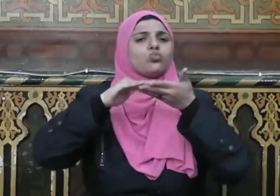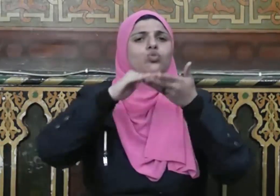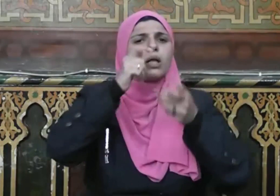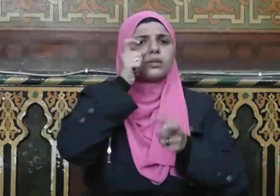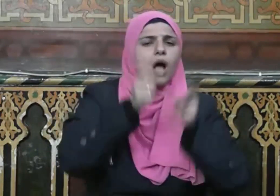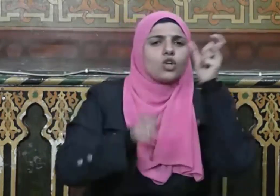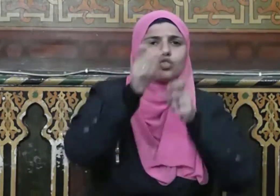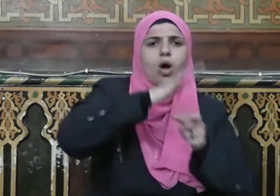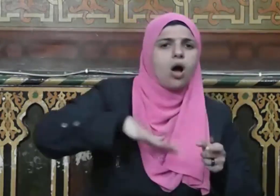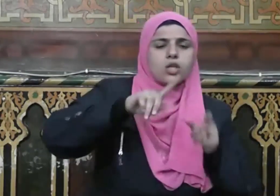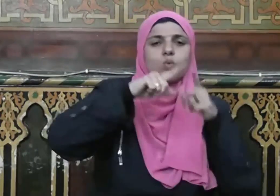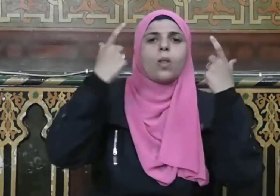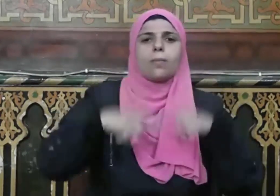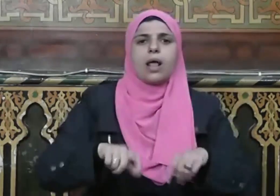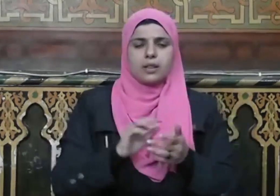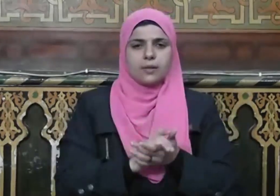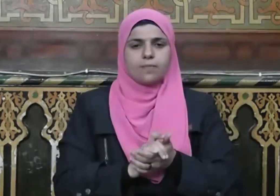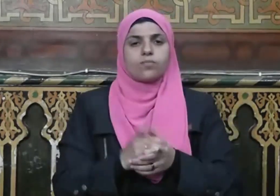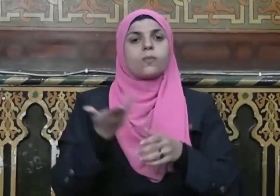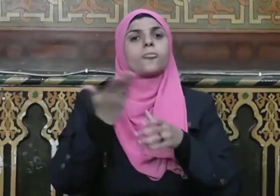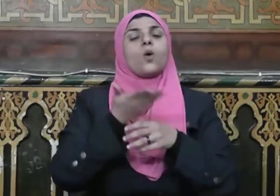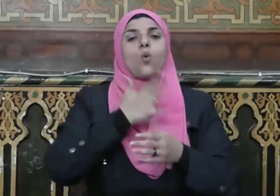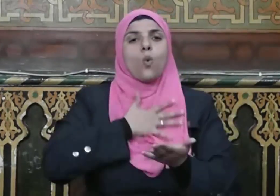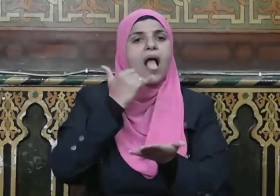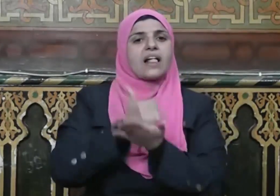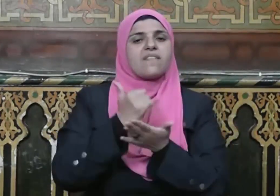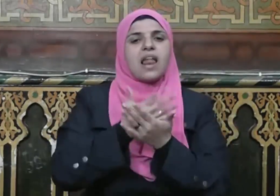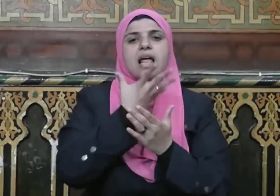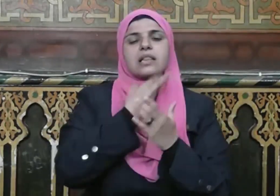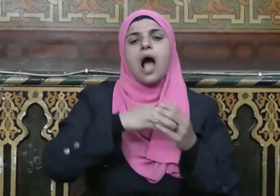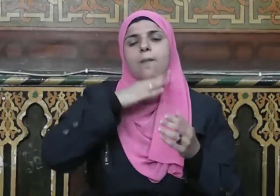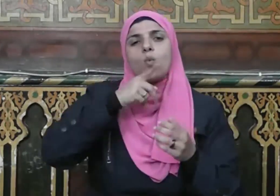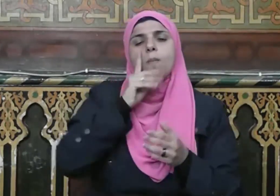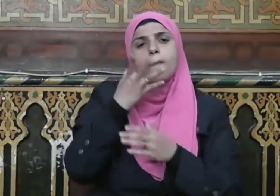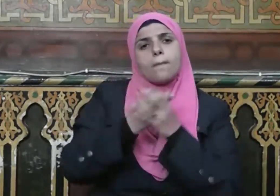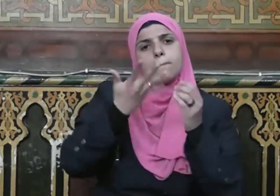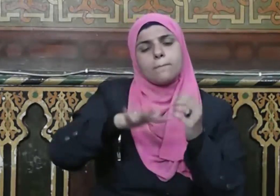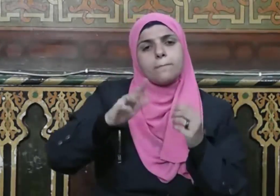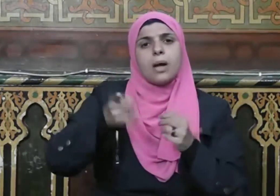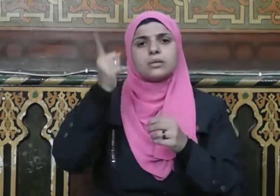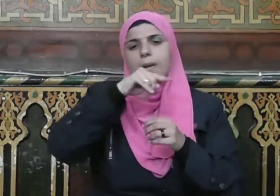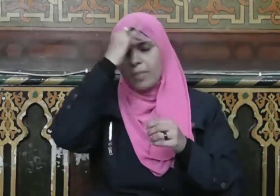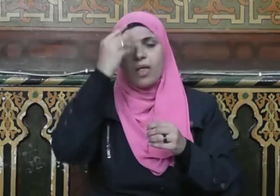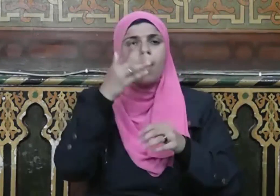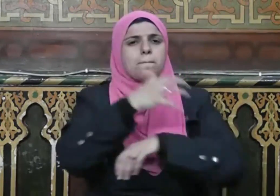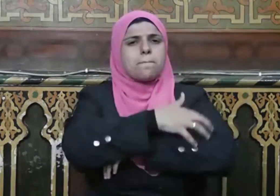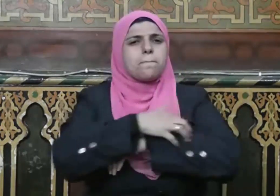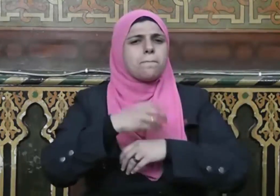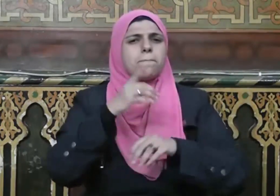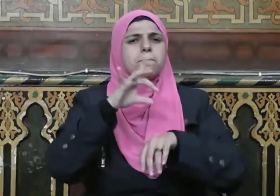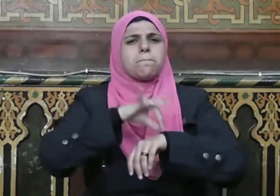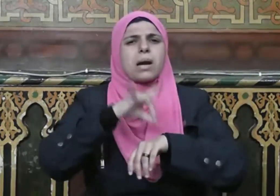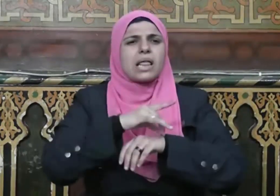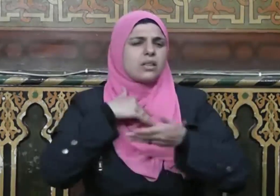والبلاد وكفالة الأيتام وعيادة المرضى وغير ذلك